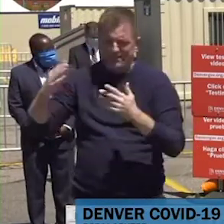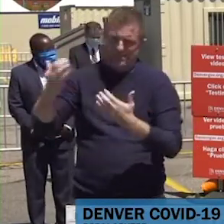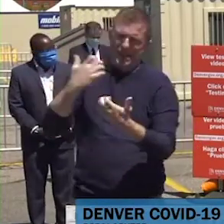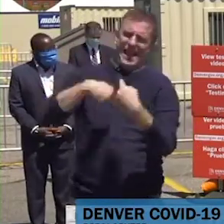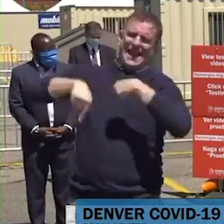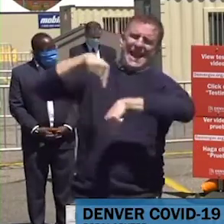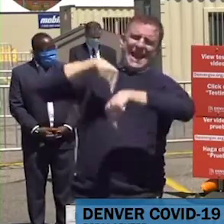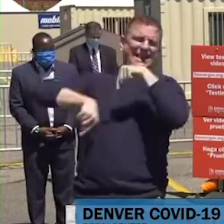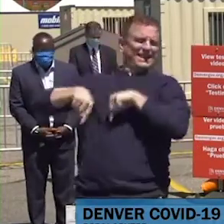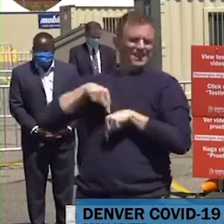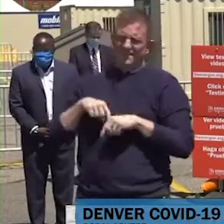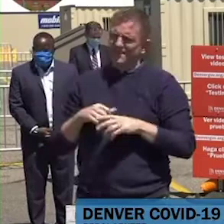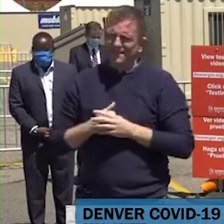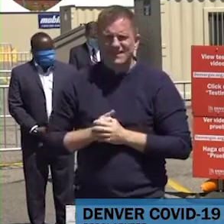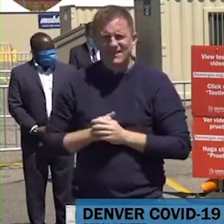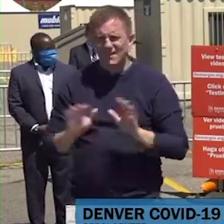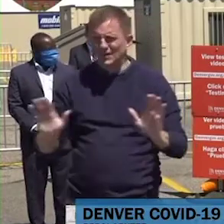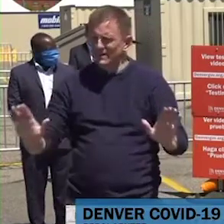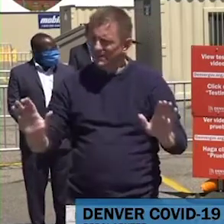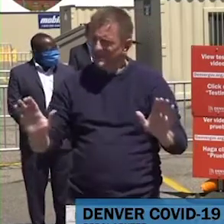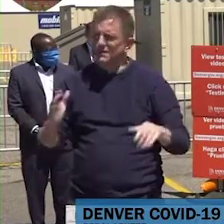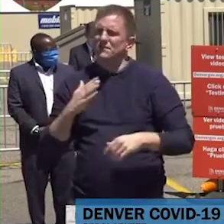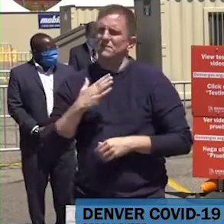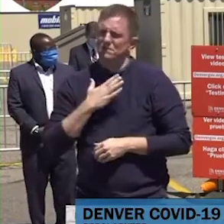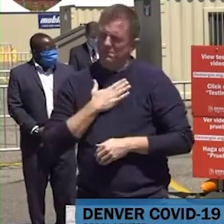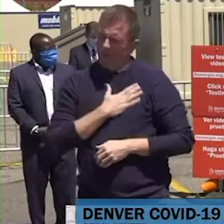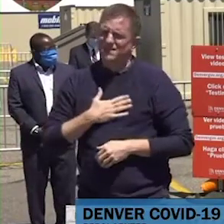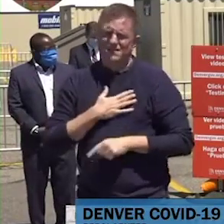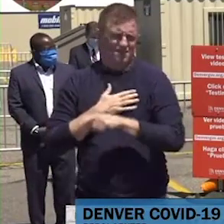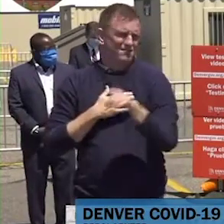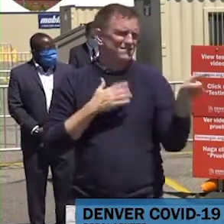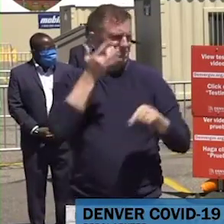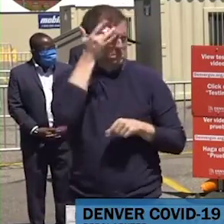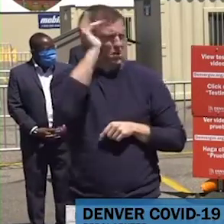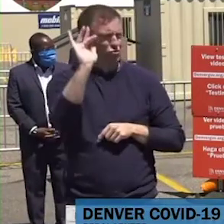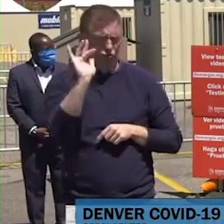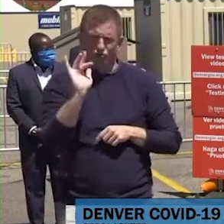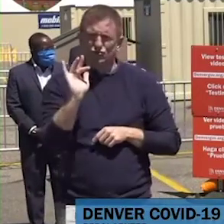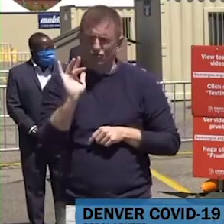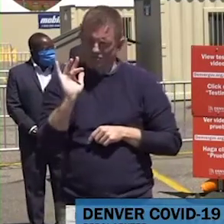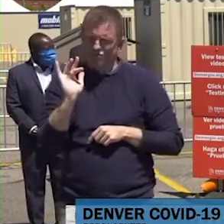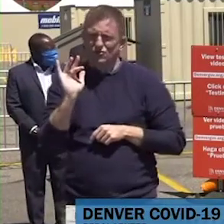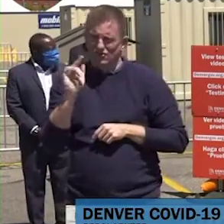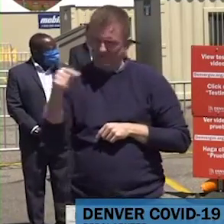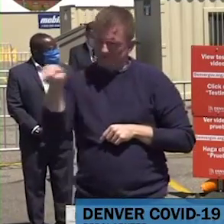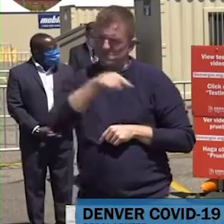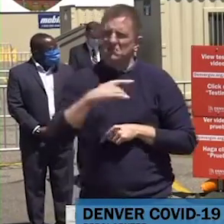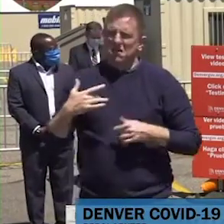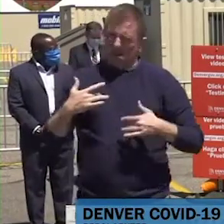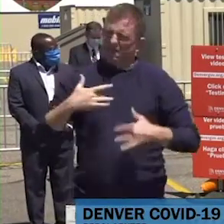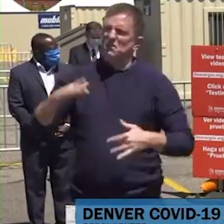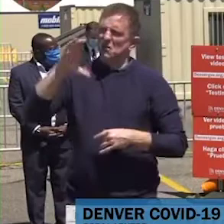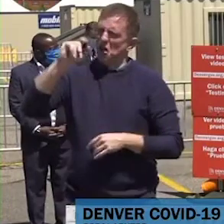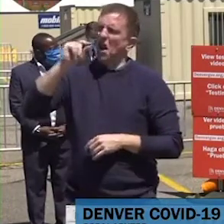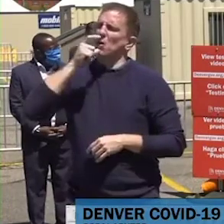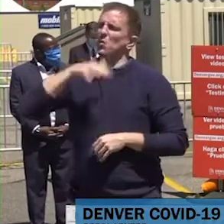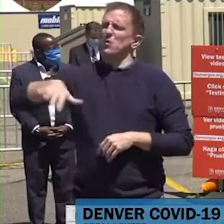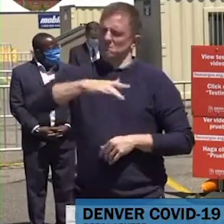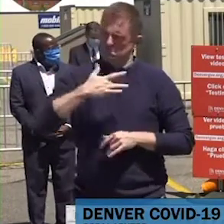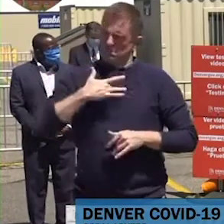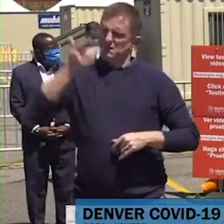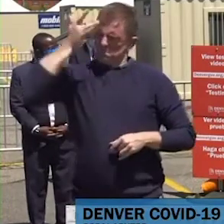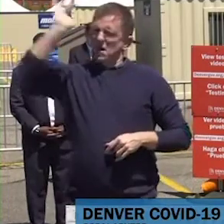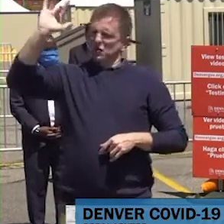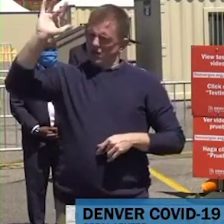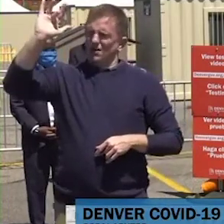personas se enfermen en vez de 30. Y también si estás en un grupo de 10, solo tendrás la probabilidad de 1 de 30 de estar alrededor